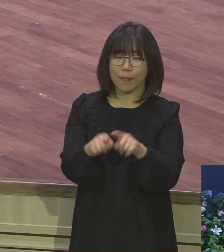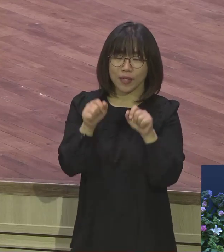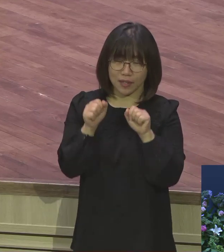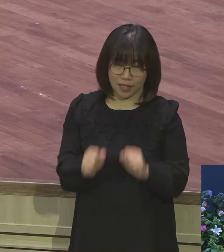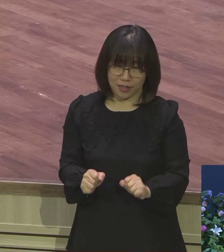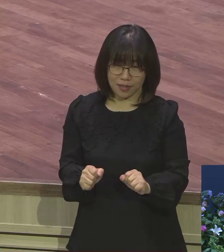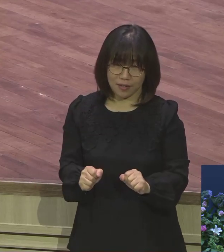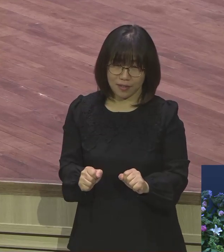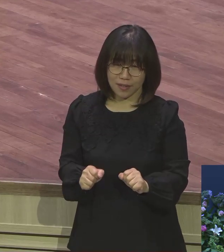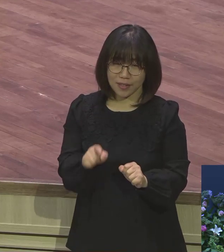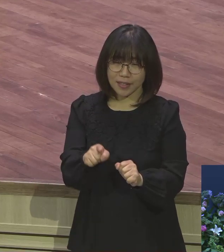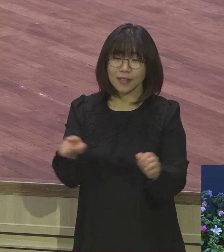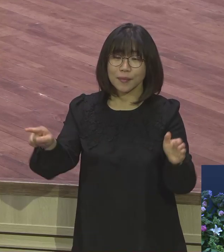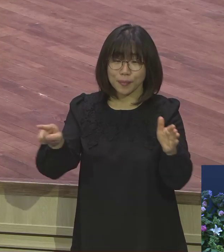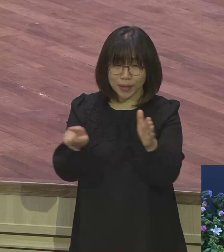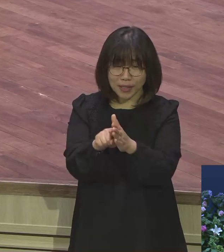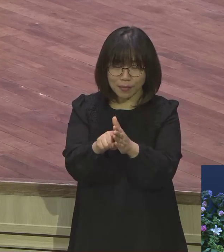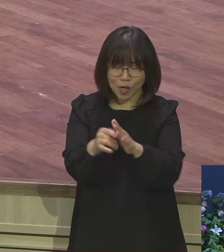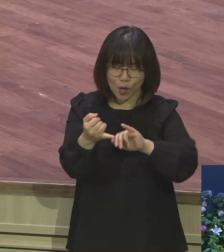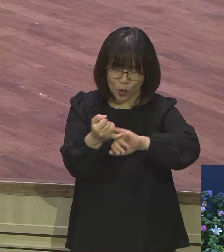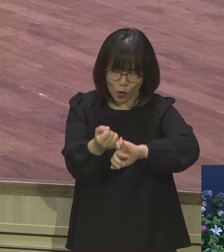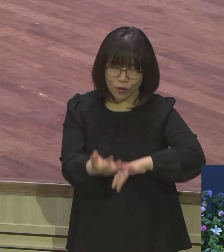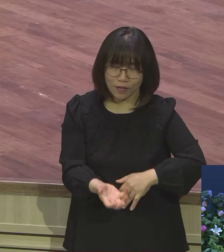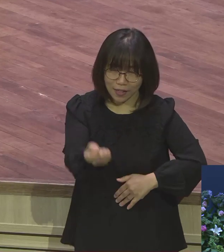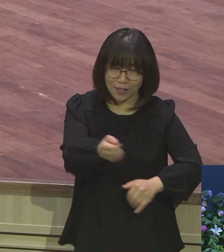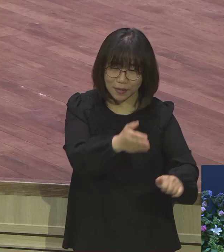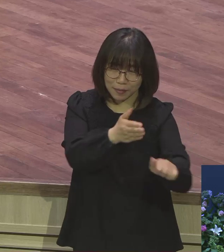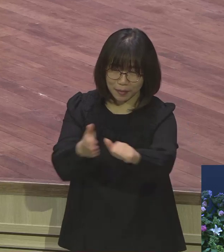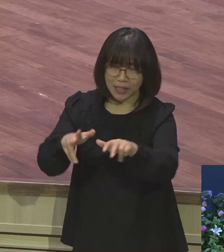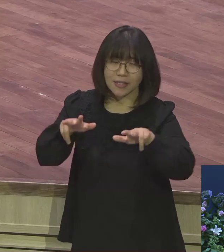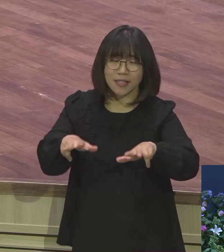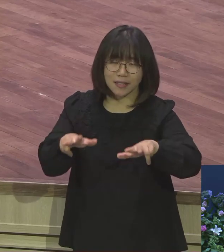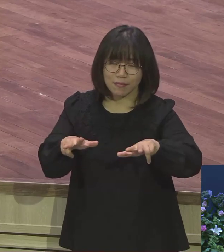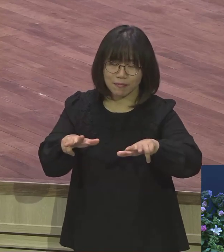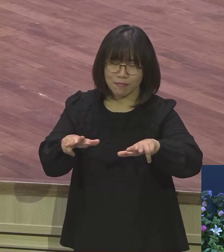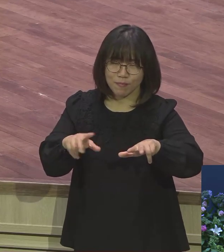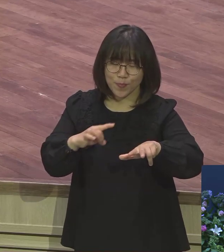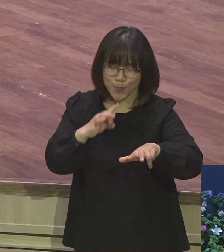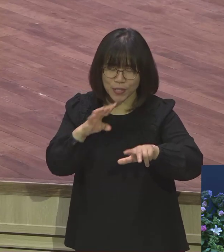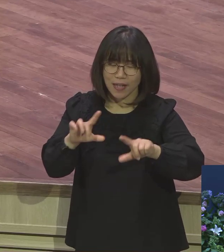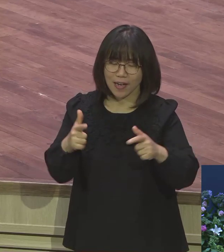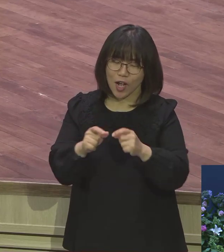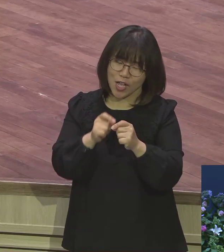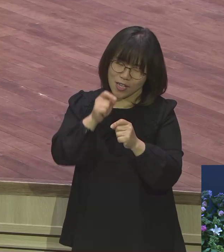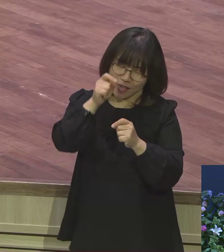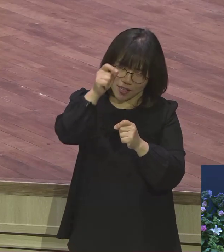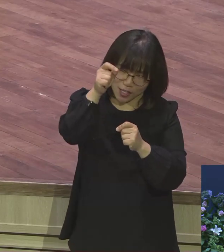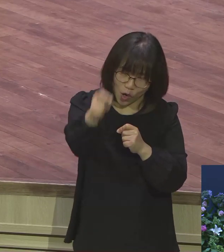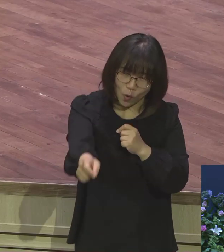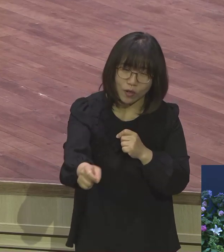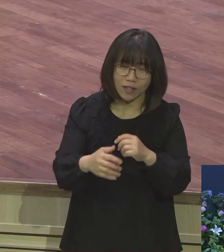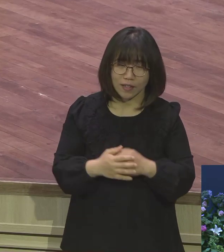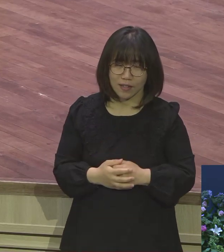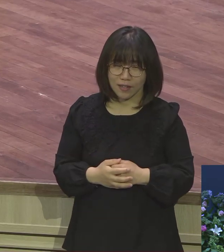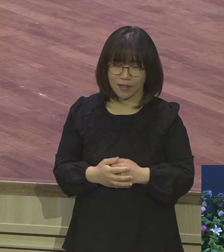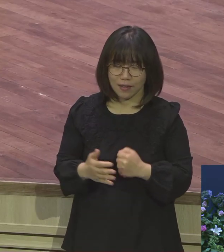라고 하는 믿음을 가지시기 바랍니다 지금 정도 안에 영원히 함께 계시면 끝난 거예요 여러분 사실 신앙생활한 여러분들은요